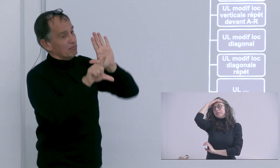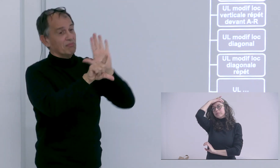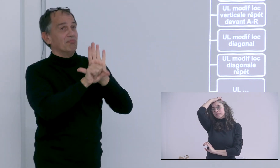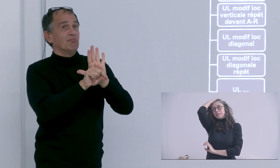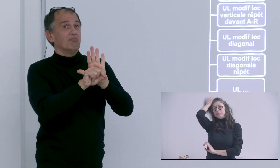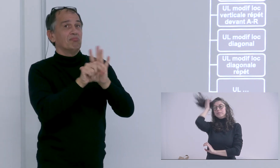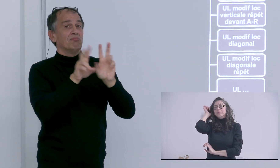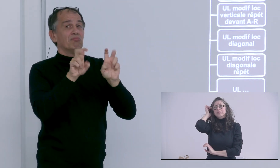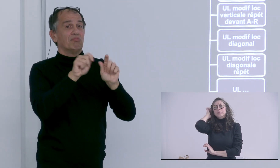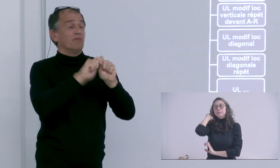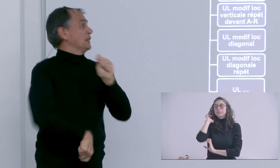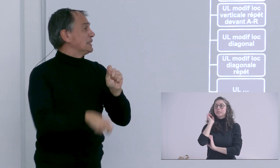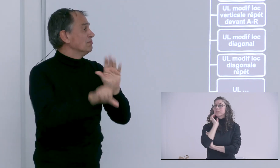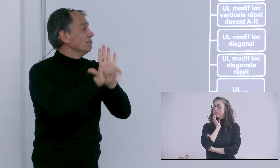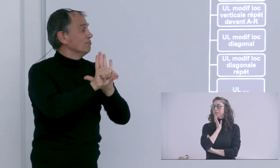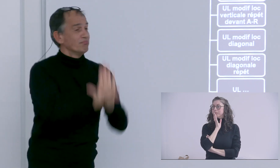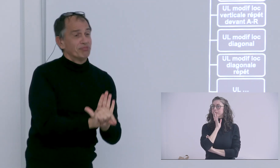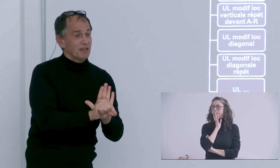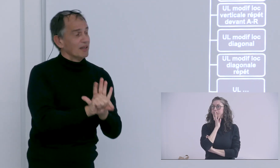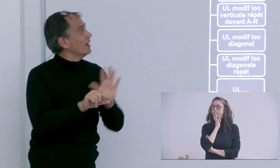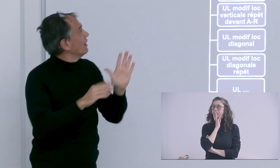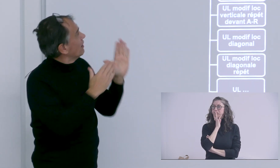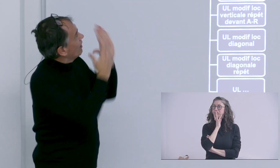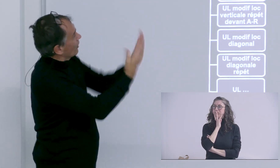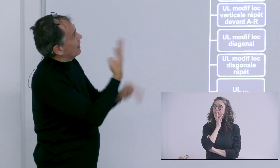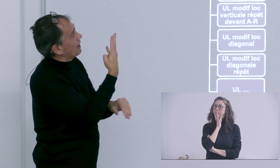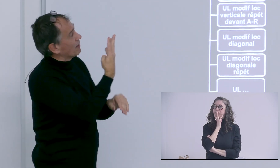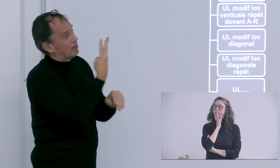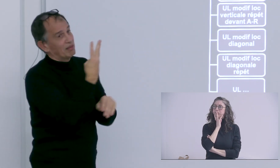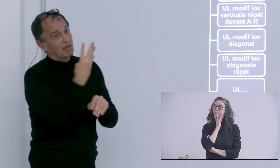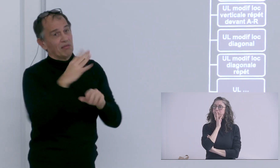montrent que les UL classiques on va dire les fixes